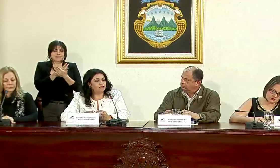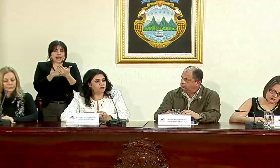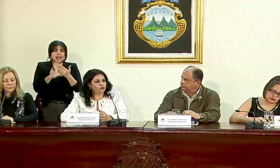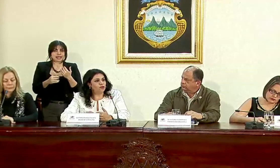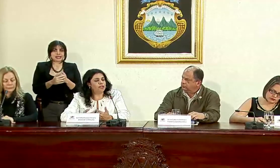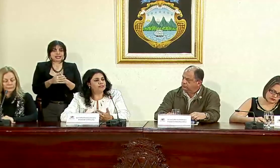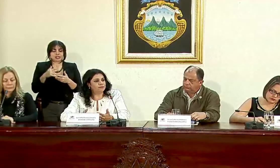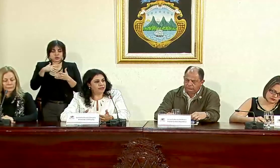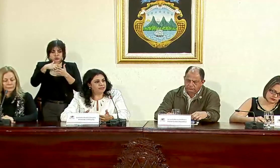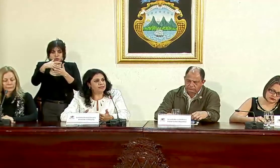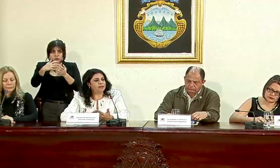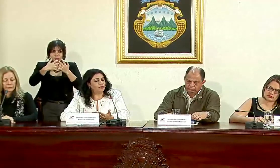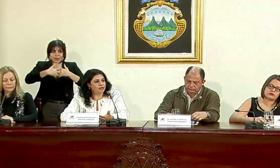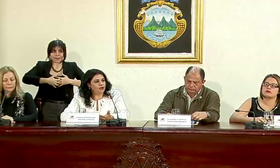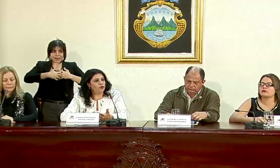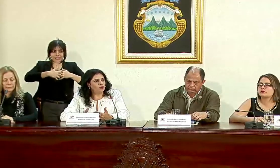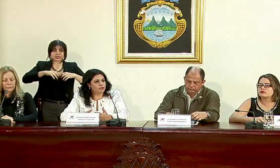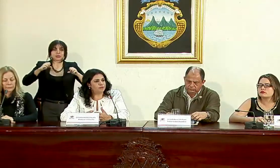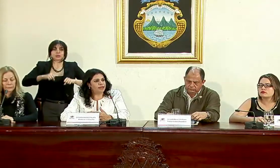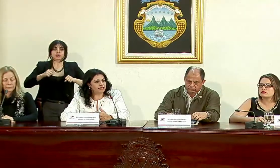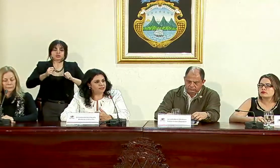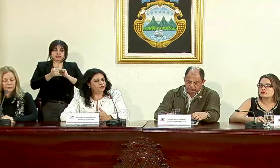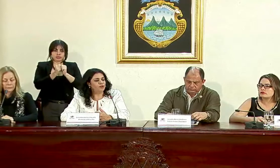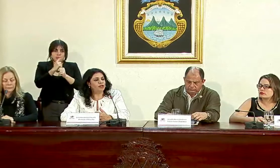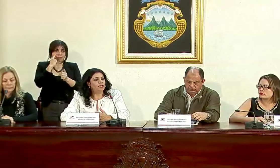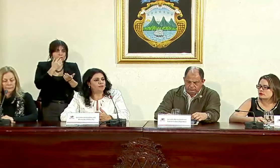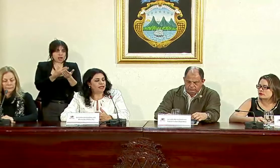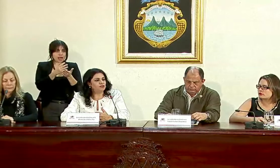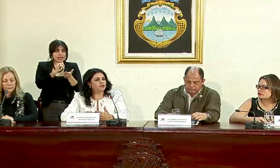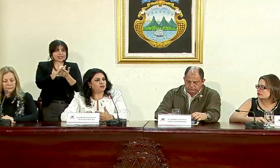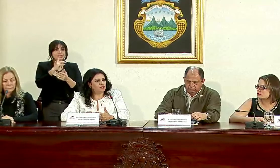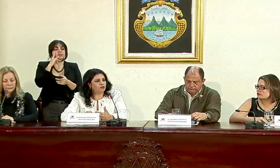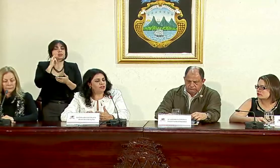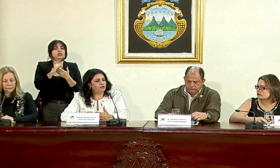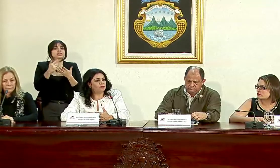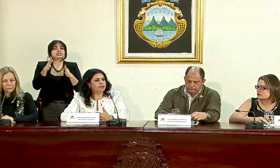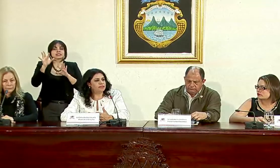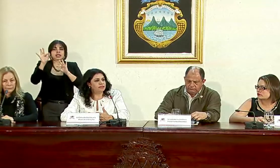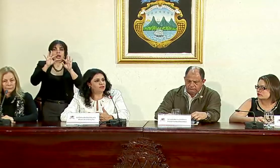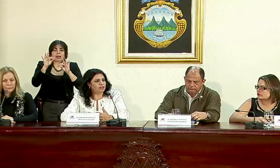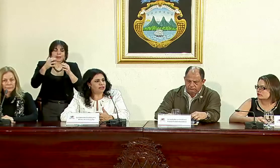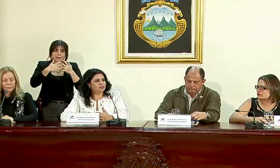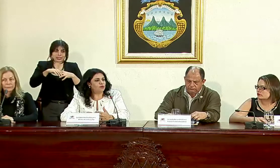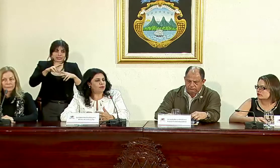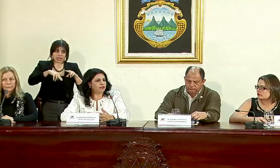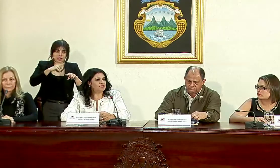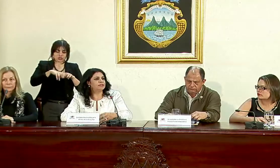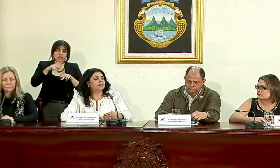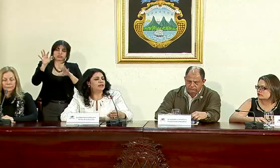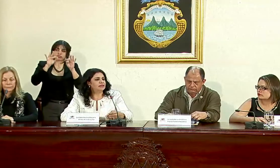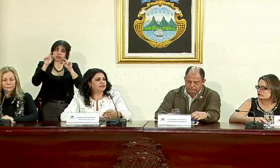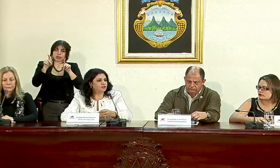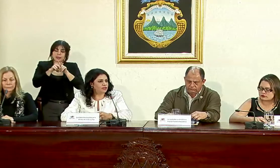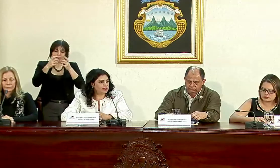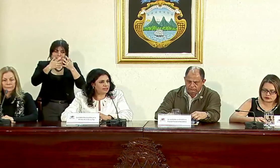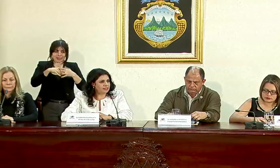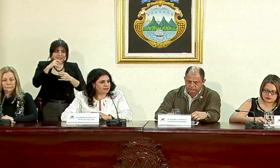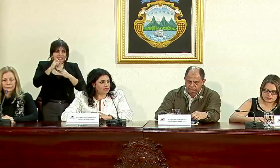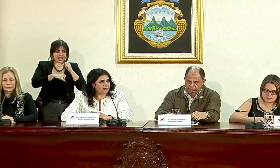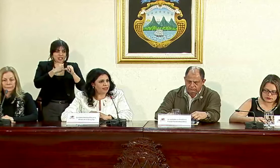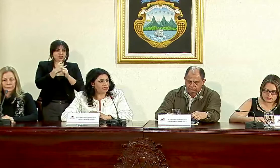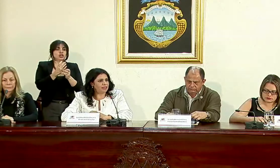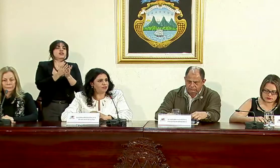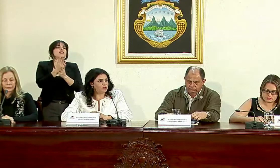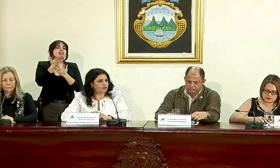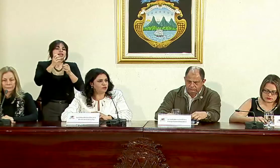de estudio de las empresas que podían concursar para esto y para eso se invitó tanto a empresas nacionales como a empresas internacionales a